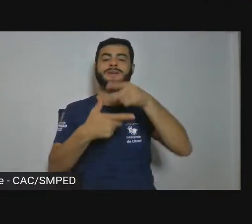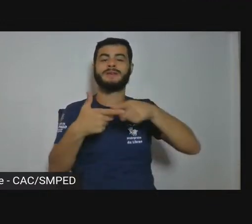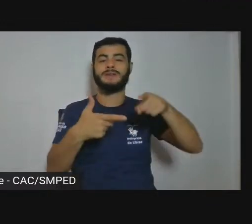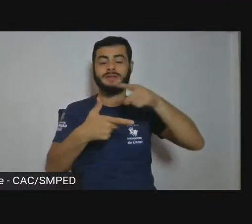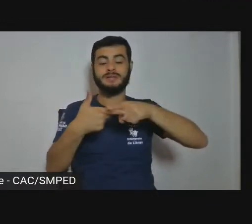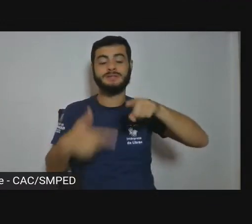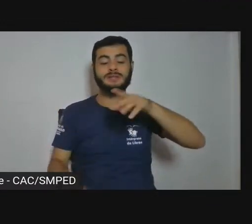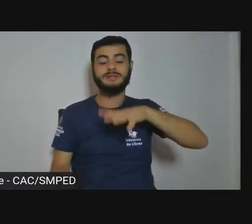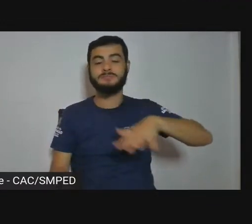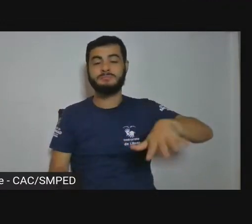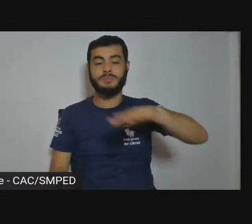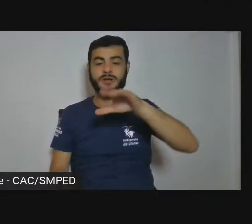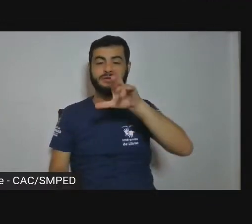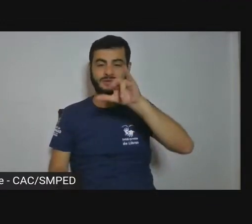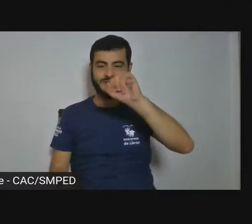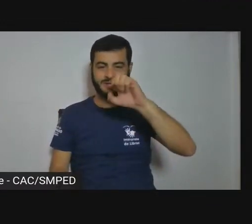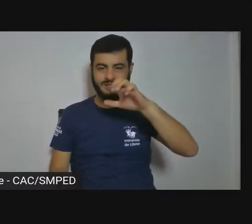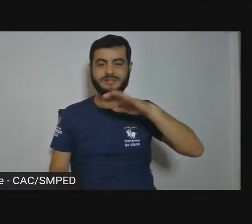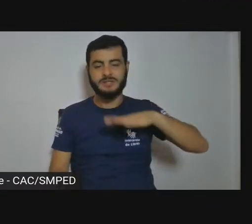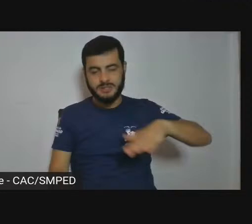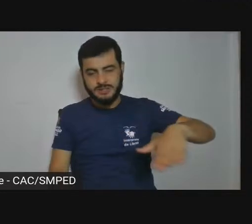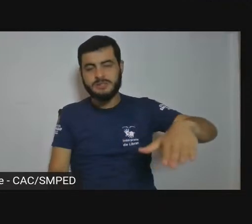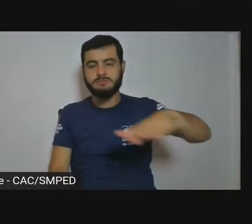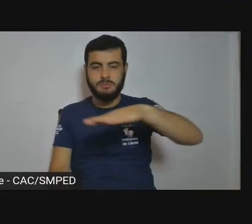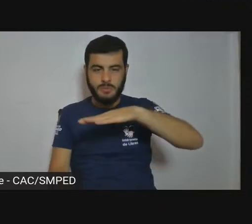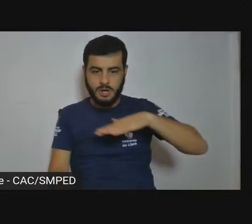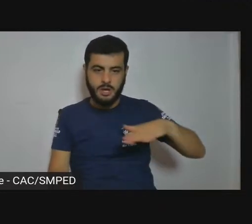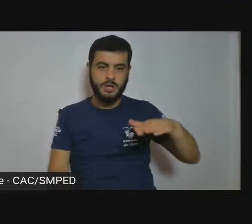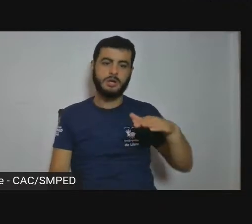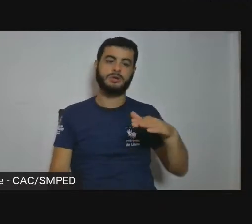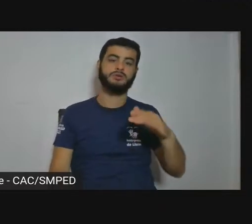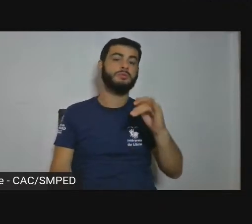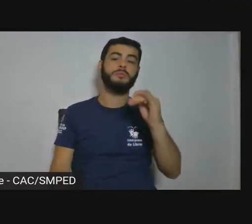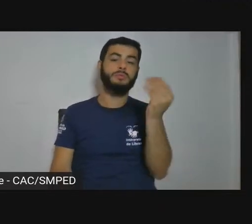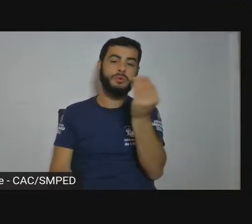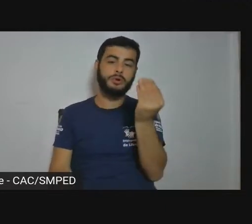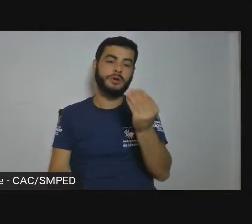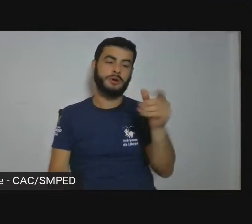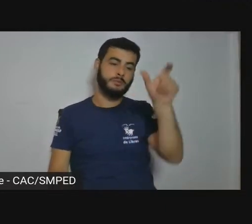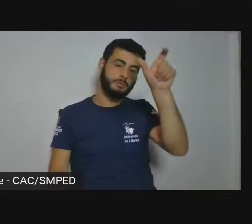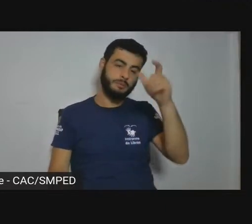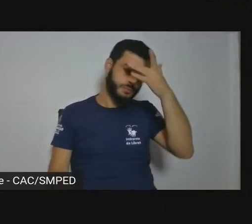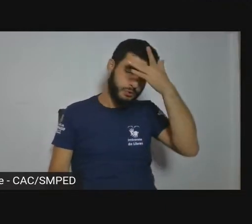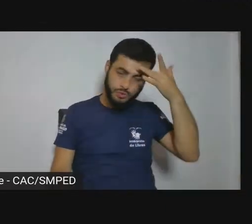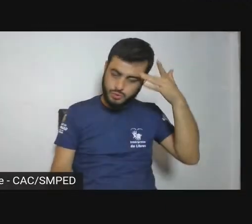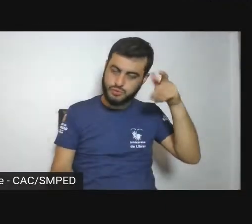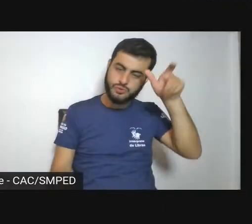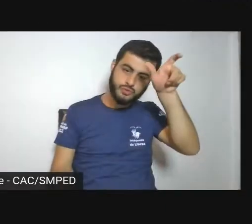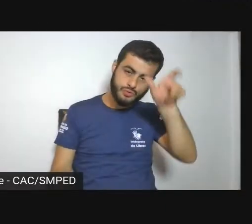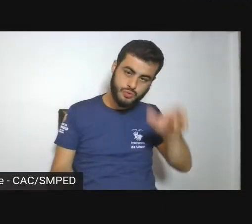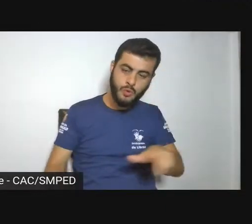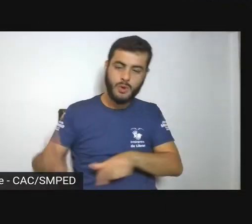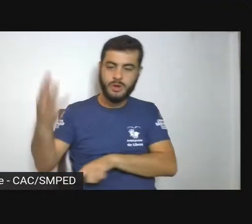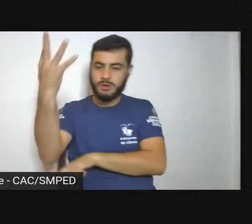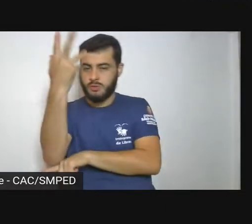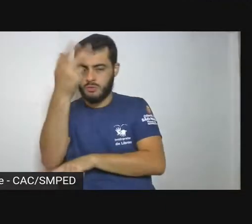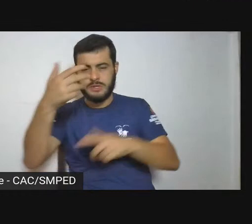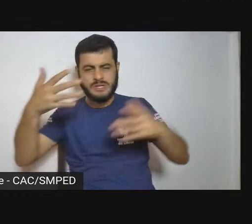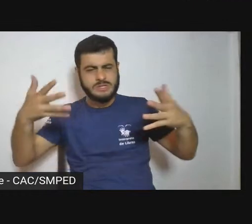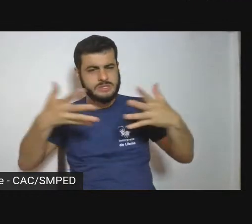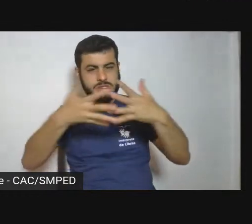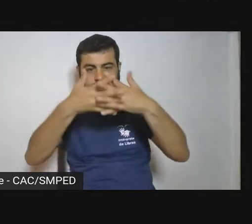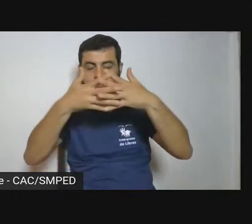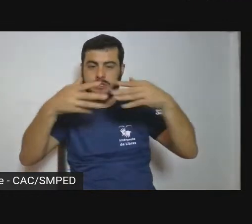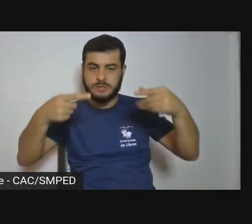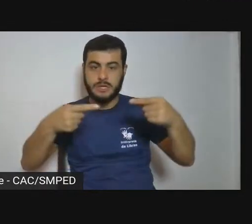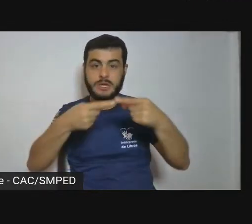onde entraria, claro, a paisagem e a natureza. Mas a crise do espaço, ela é, de alguma forma, mais abrangente.